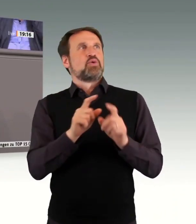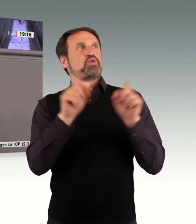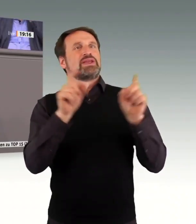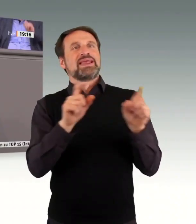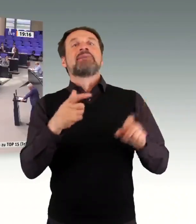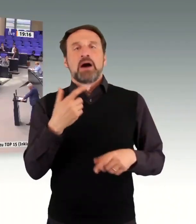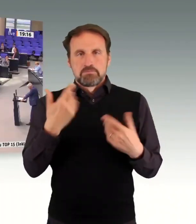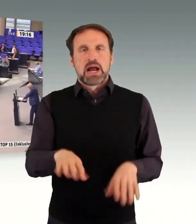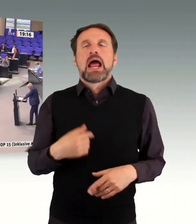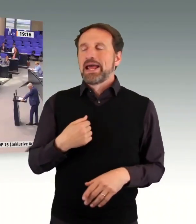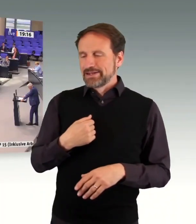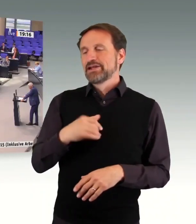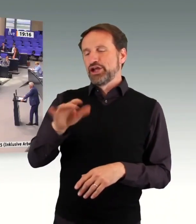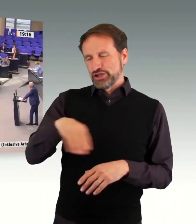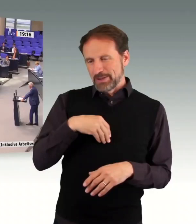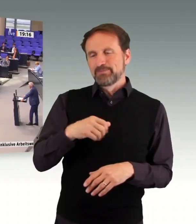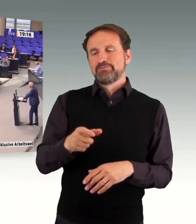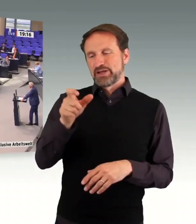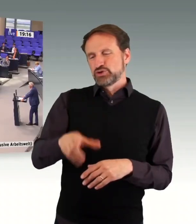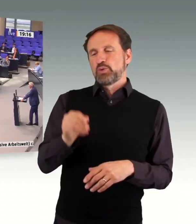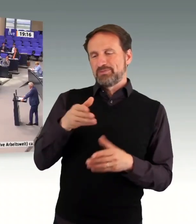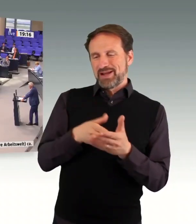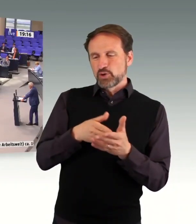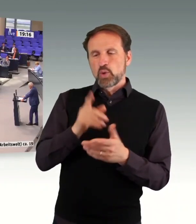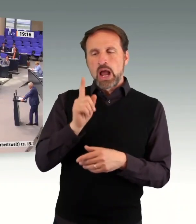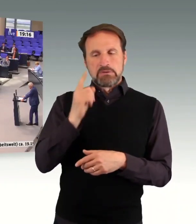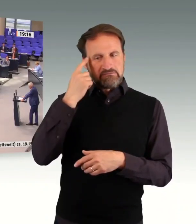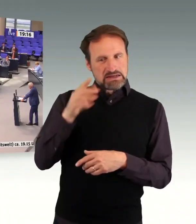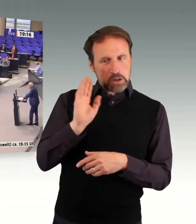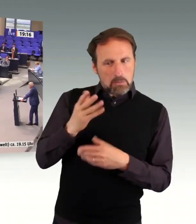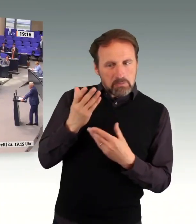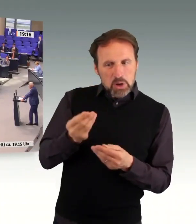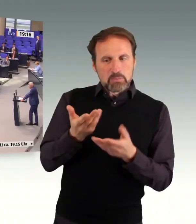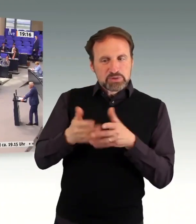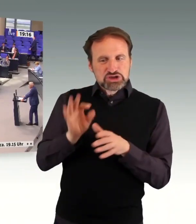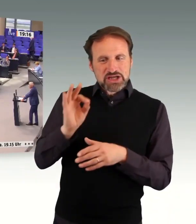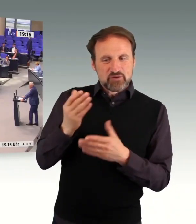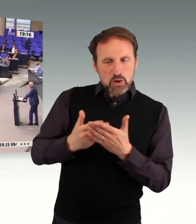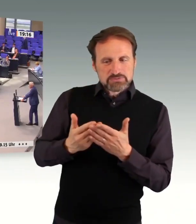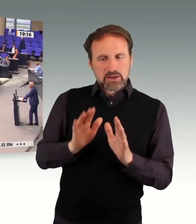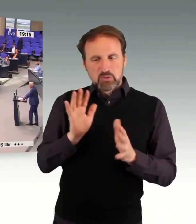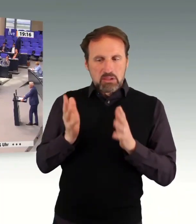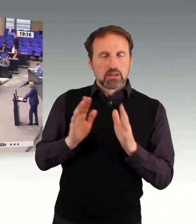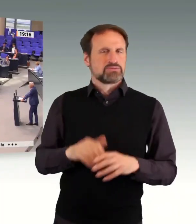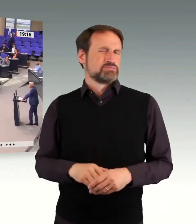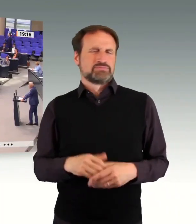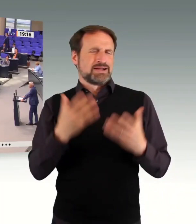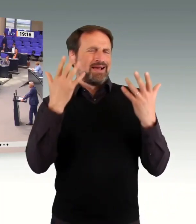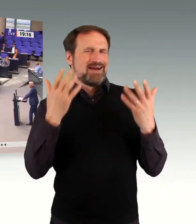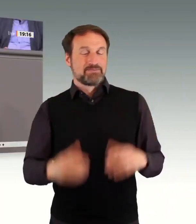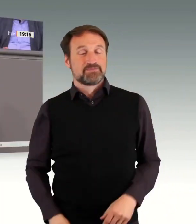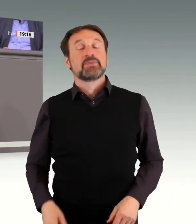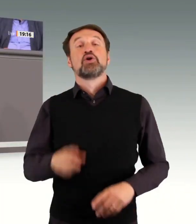Und das Dritte ist, mir wäre es am liebsten, dass wir den Eingangs und Berufsbildungsbereich